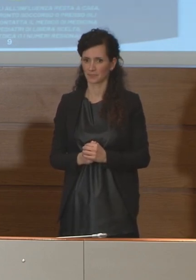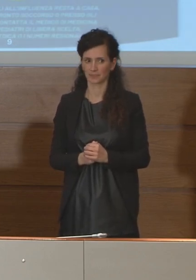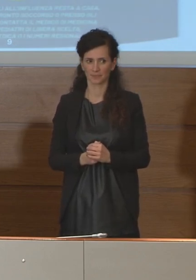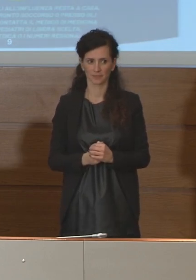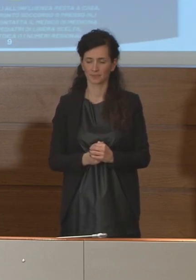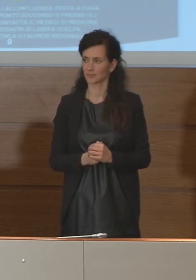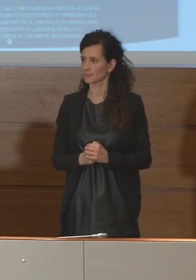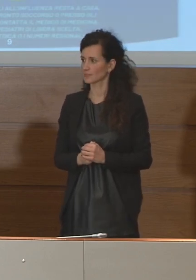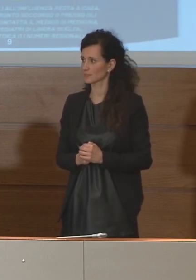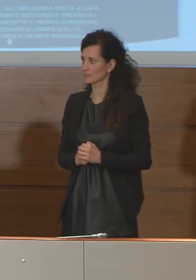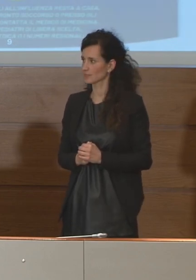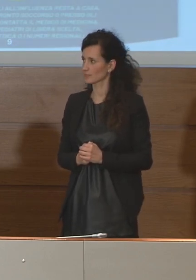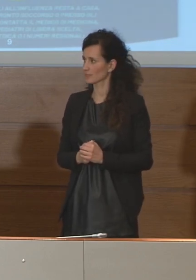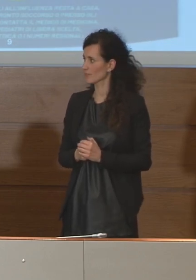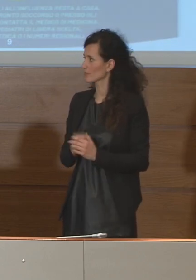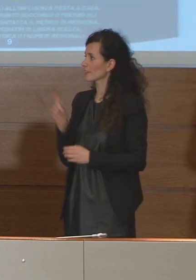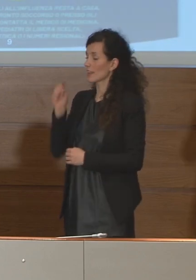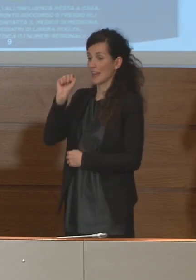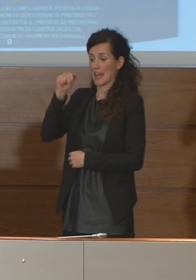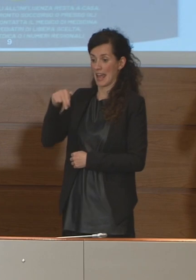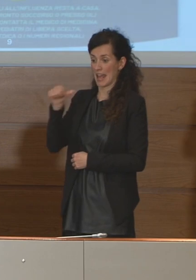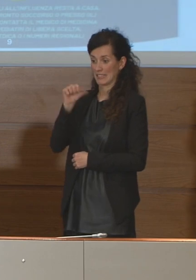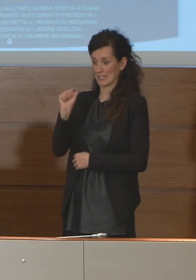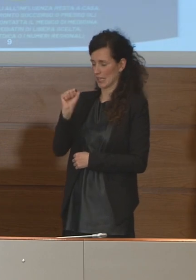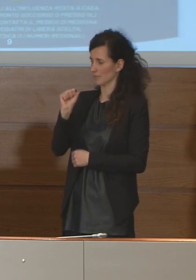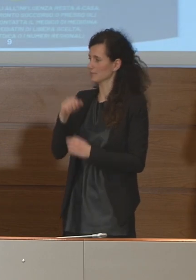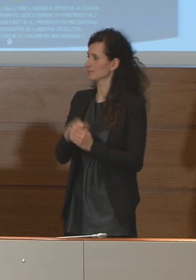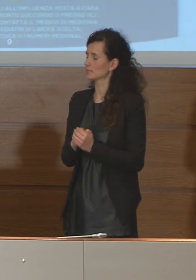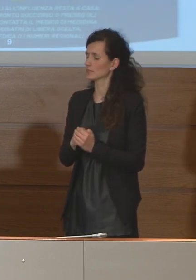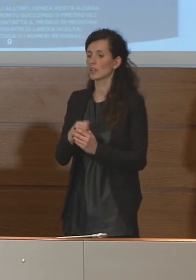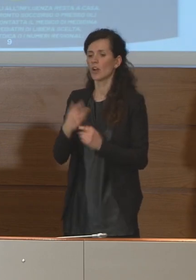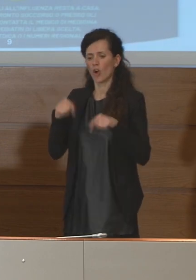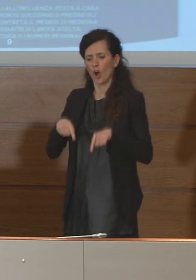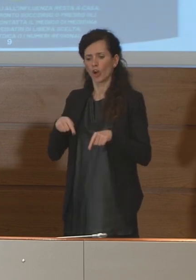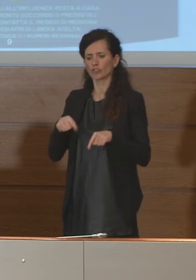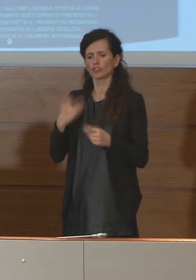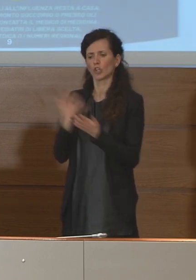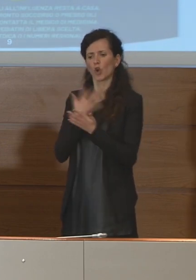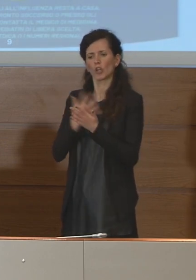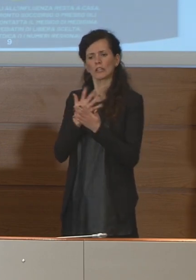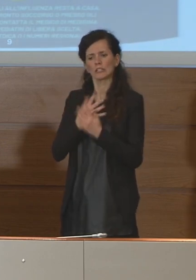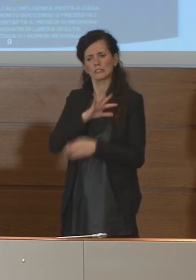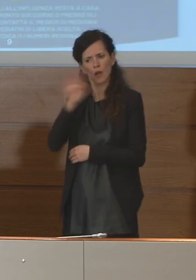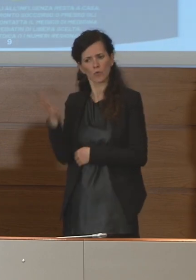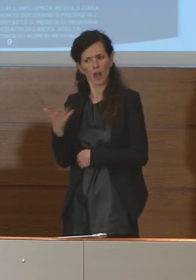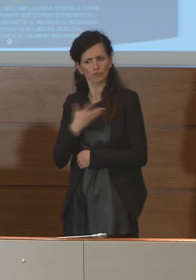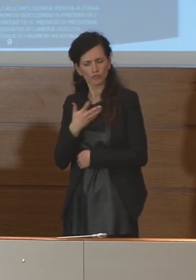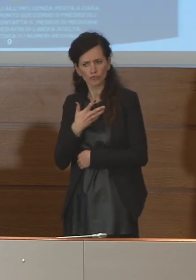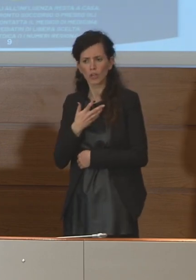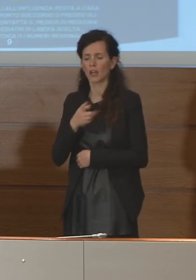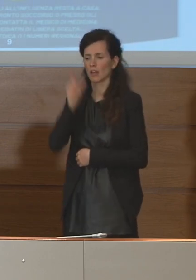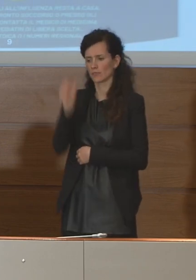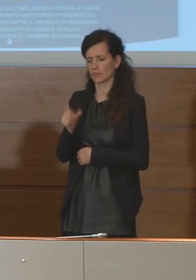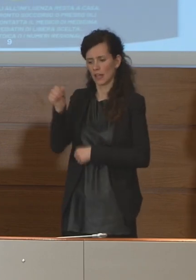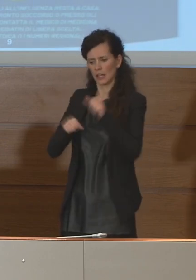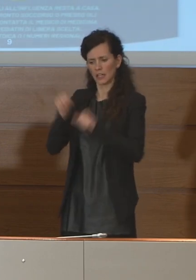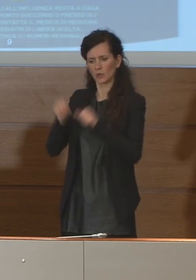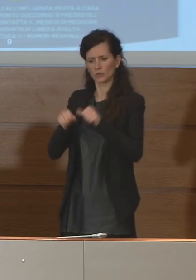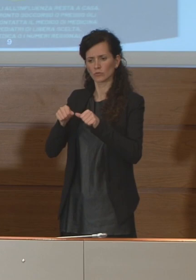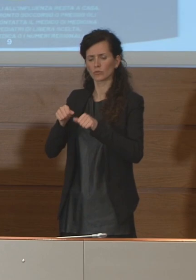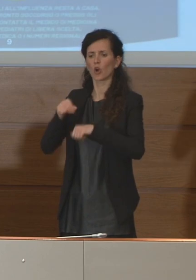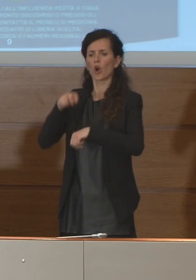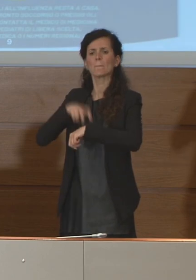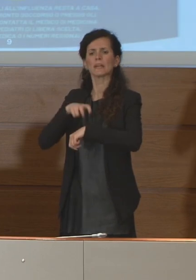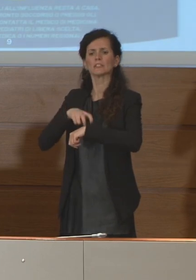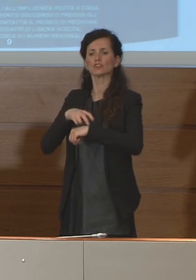Luca Laviola dell'Ansa, buonasera, un'altra notizia che è circolata oggi è quella di un chirurgo di medicina d'urgenza